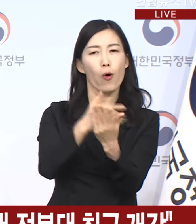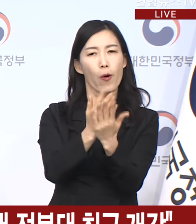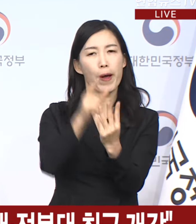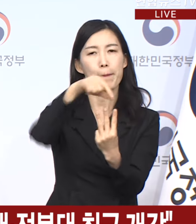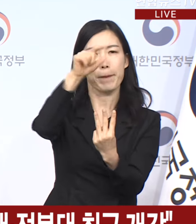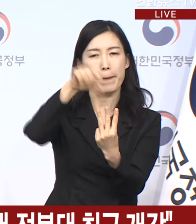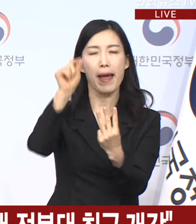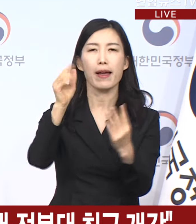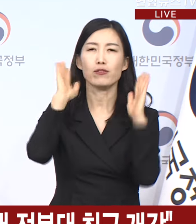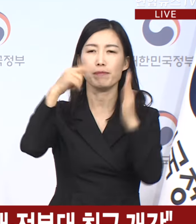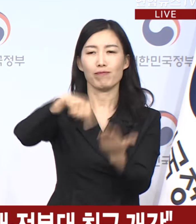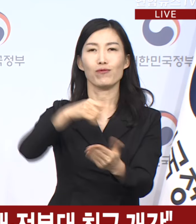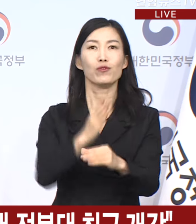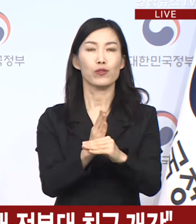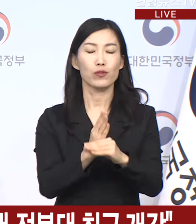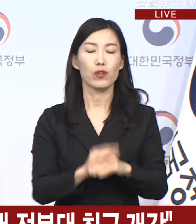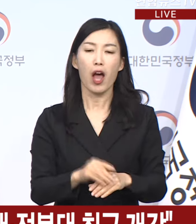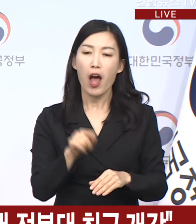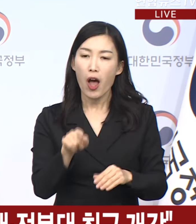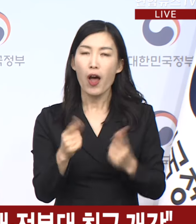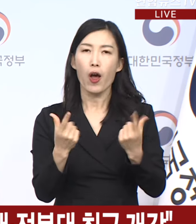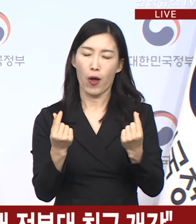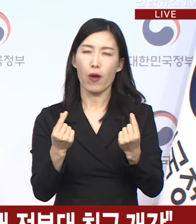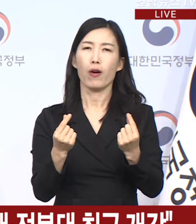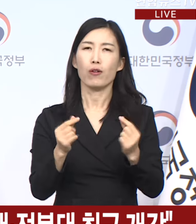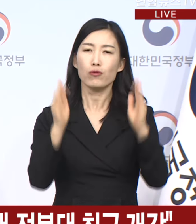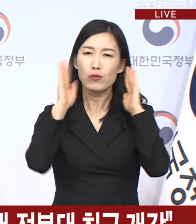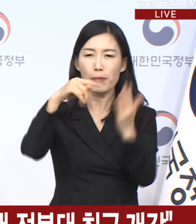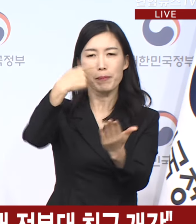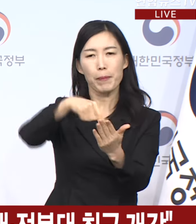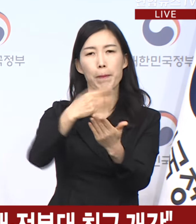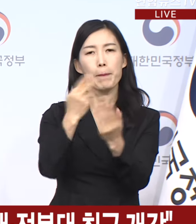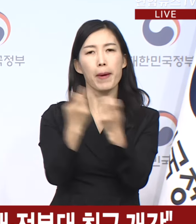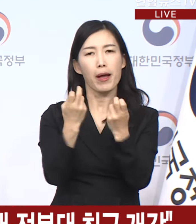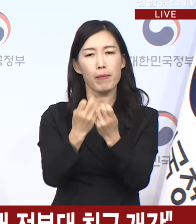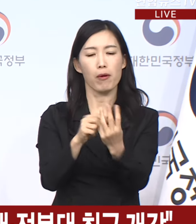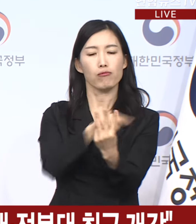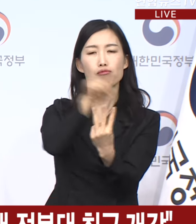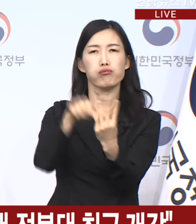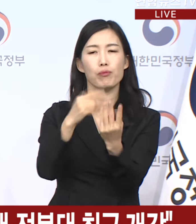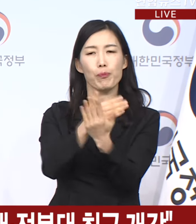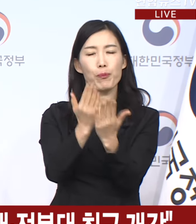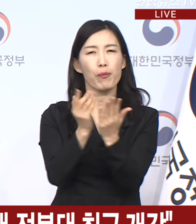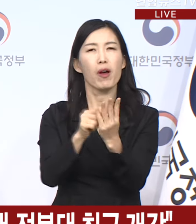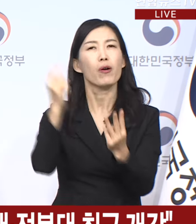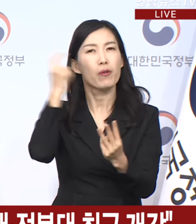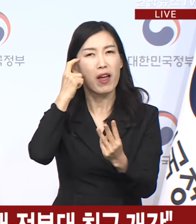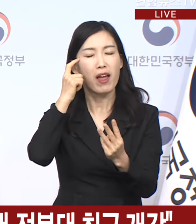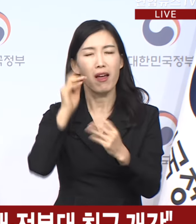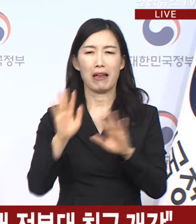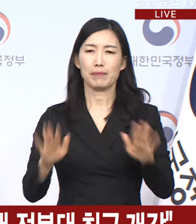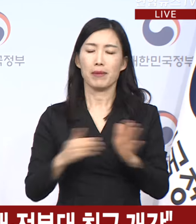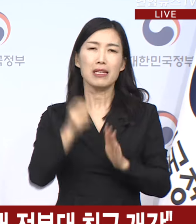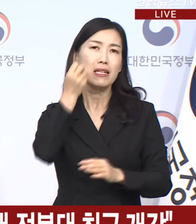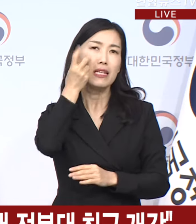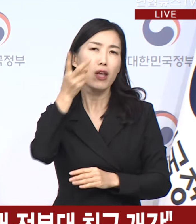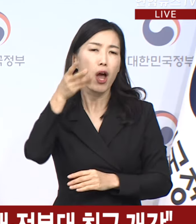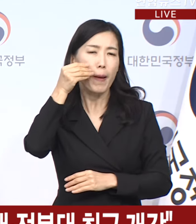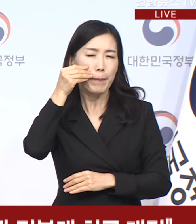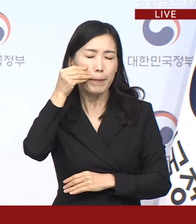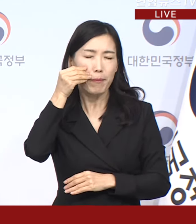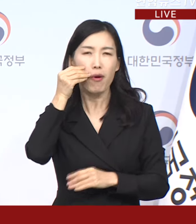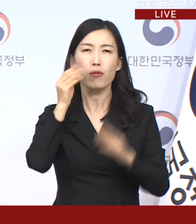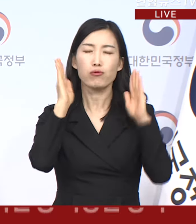운영하고 있습니다. 이렇게 수업 운영 방식을 다양화한 것은 약 2개월간의 수업 중단을